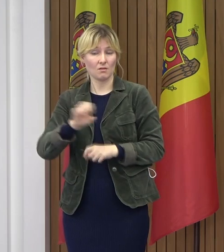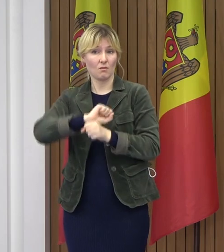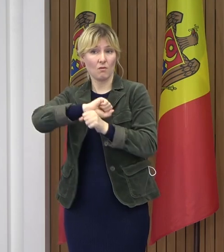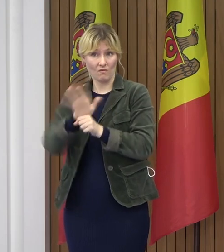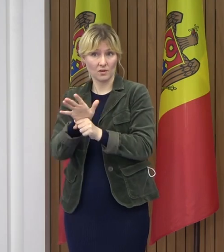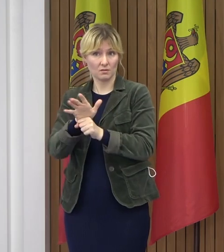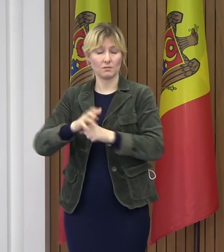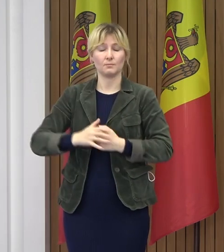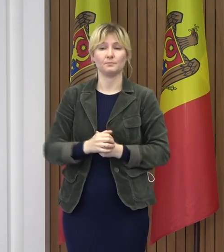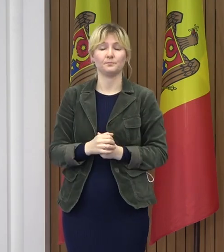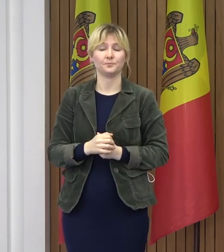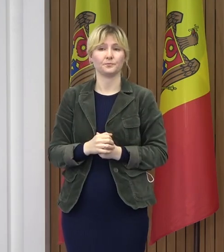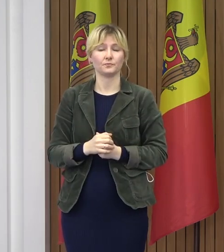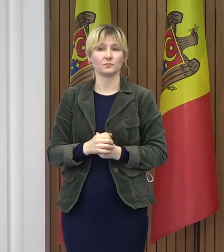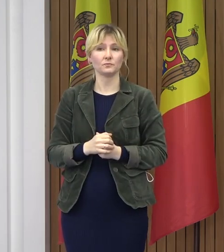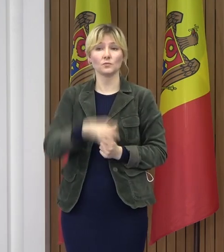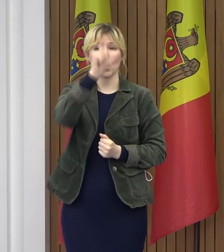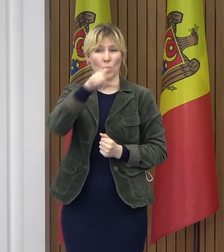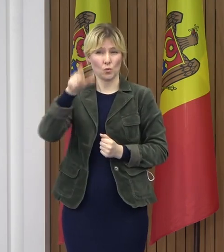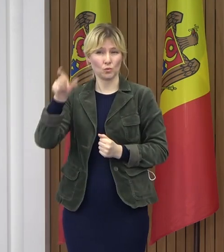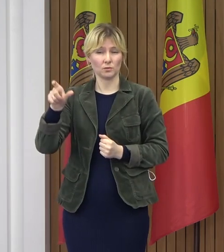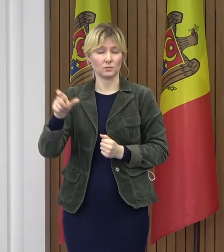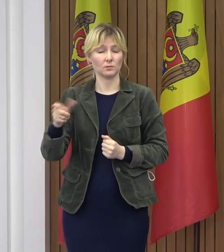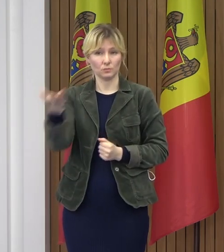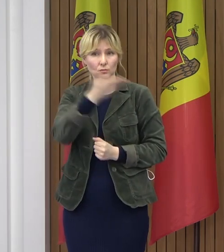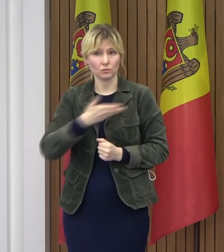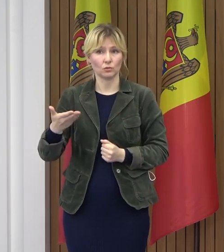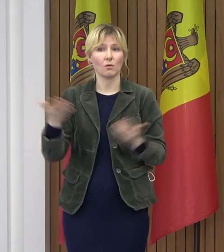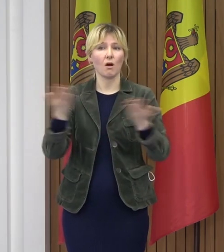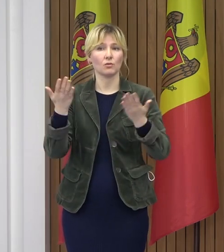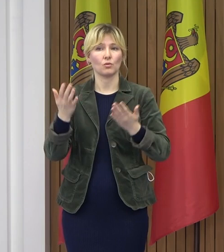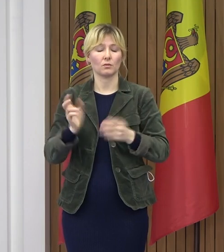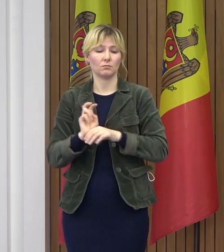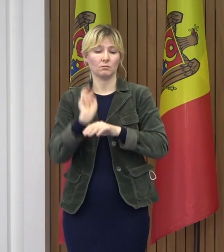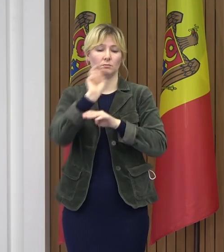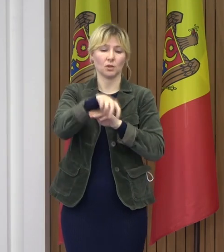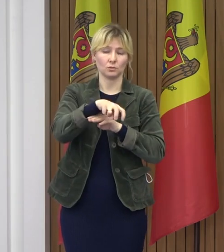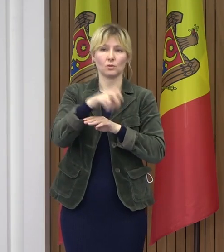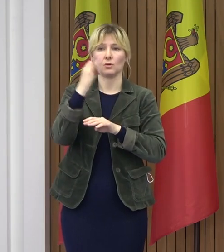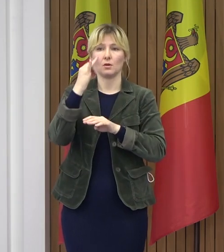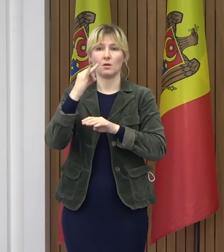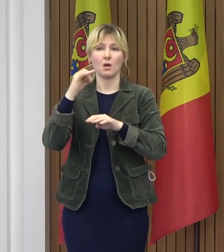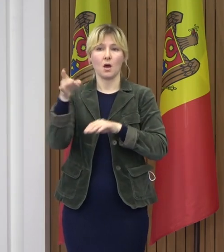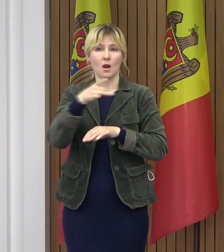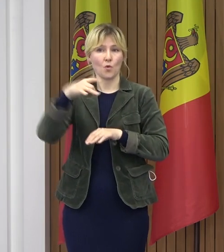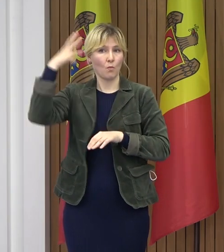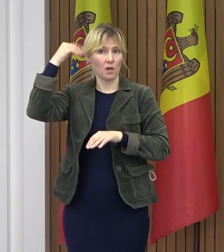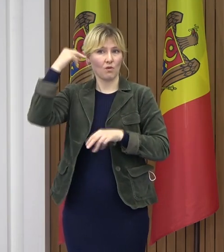a cetățenilor noștri care vin pe sensul de intrare în Republica Moldova. Prin urmare,